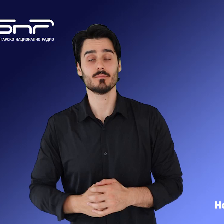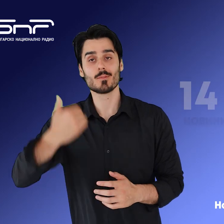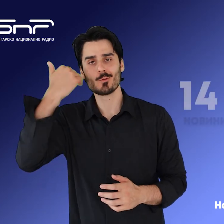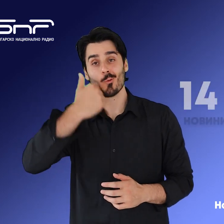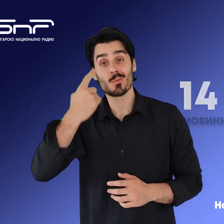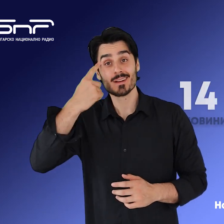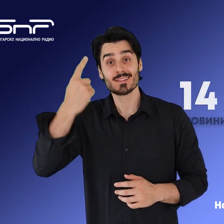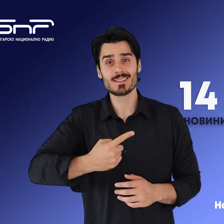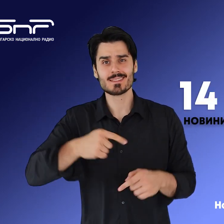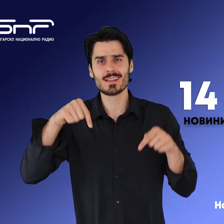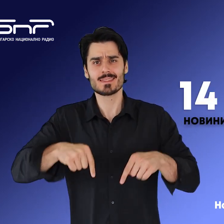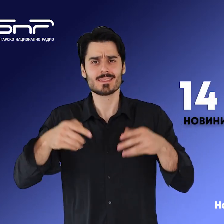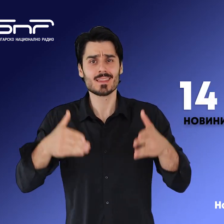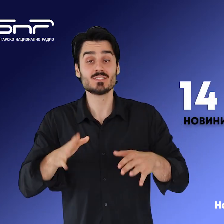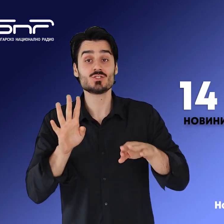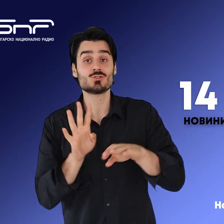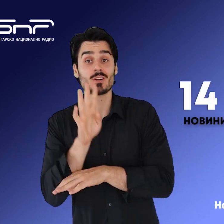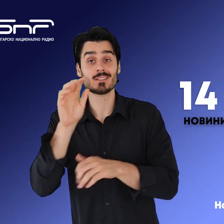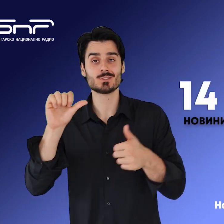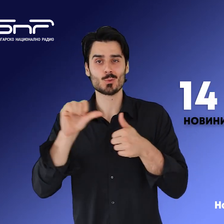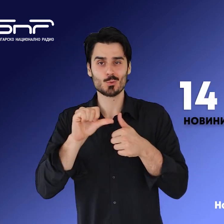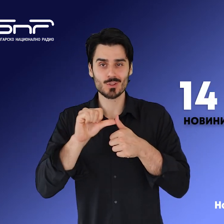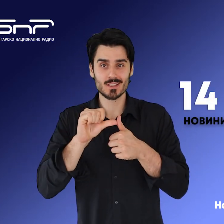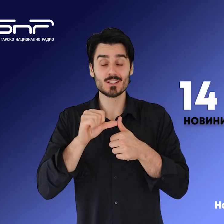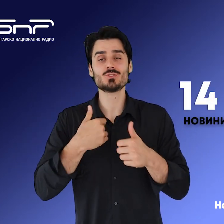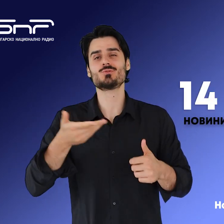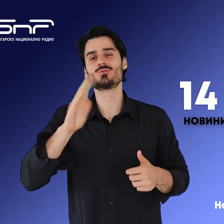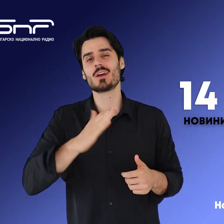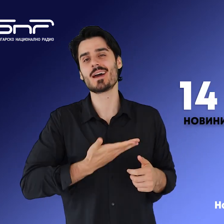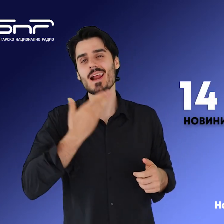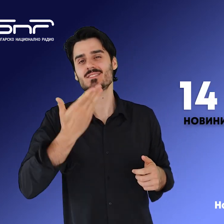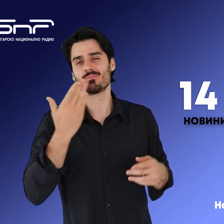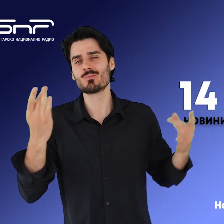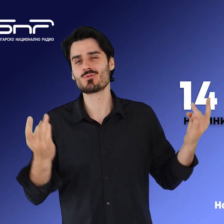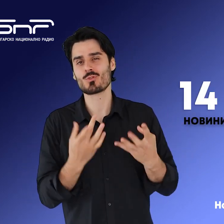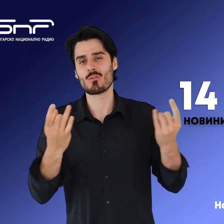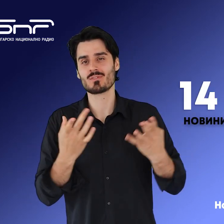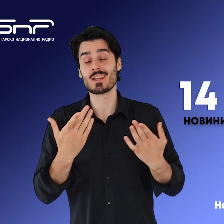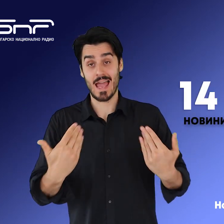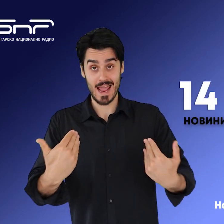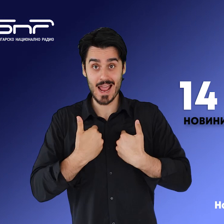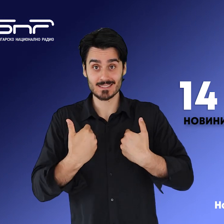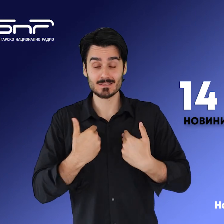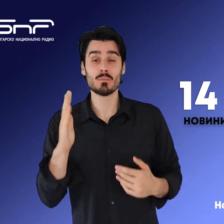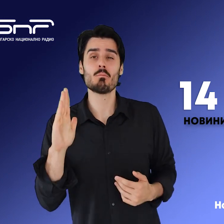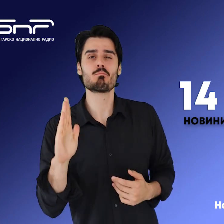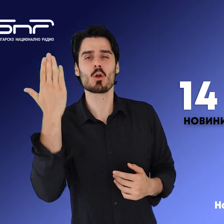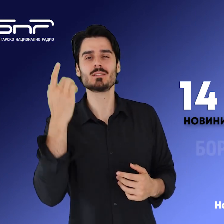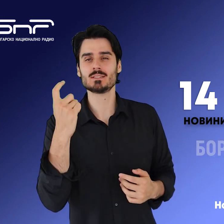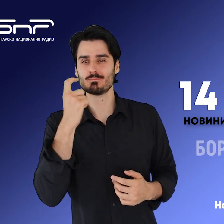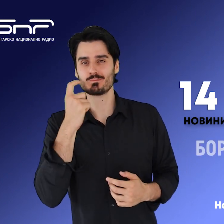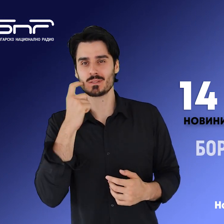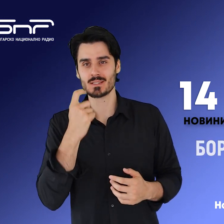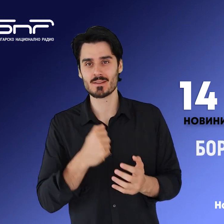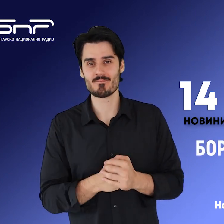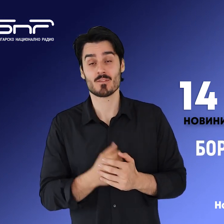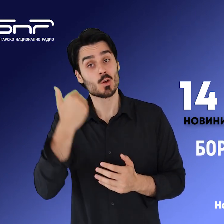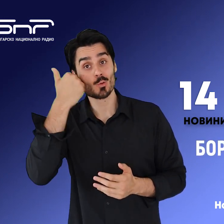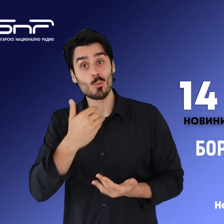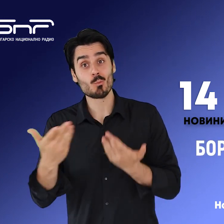12 часа. Започва обедният осъдумителен бюлетин на БНР на 14 юни, представен от Виргиния Върбанова.